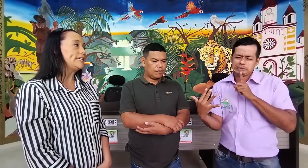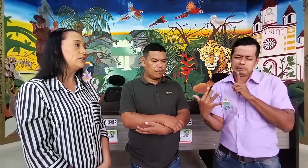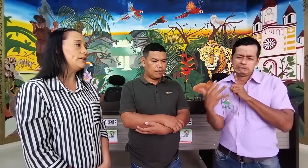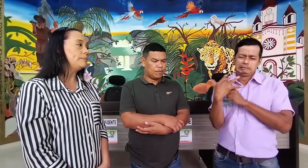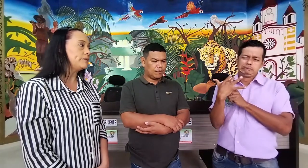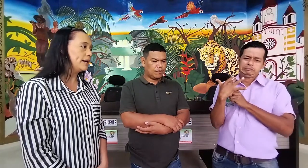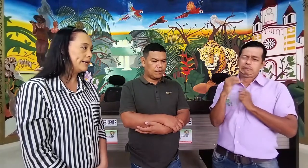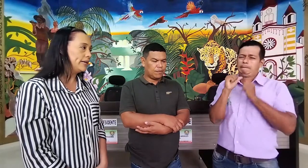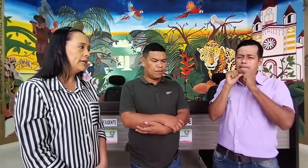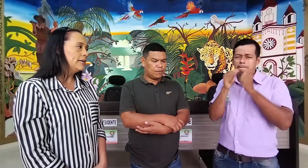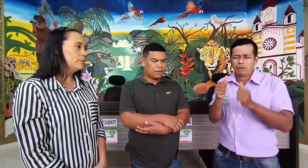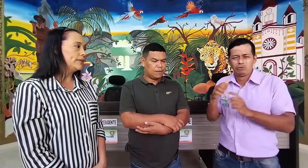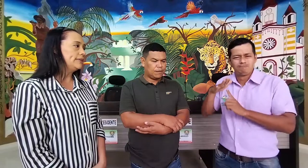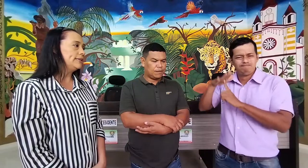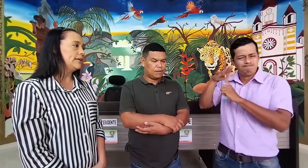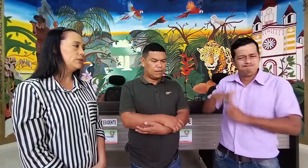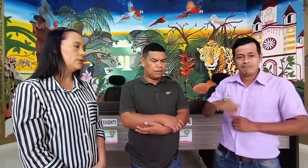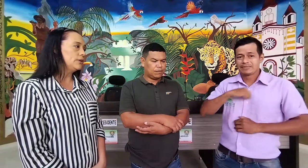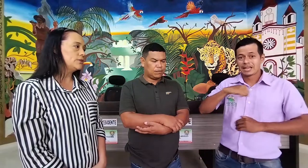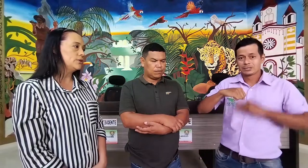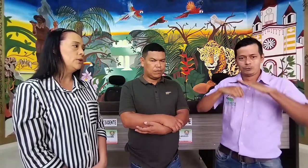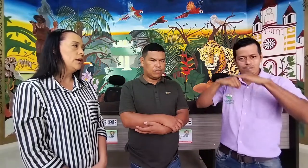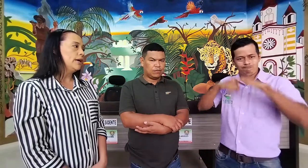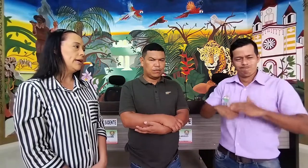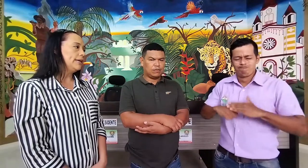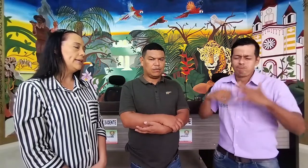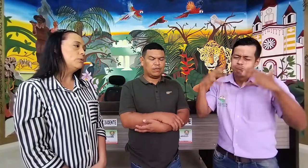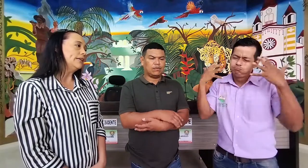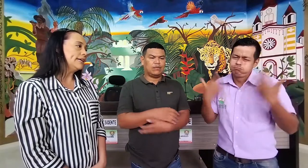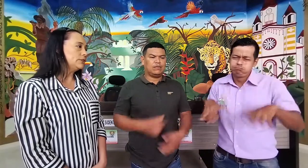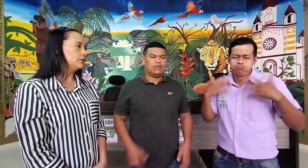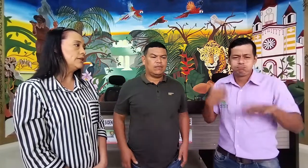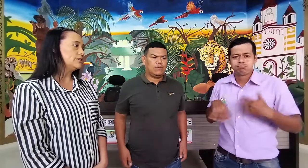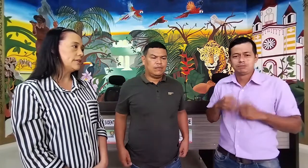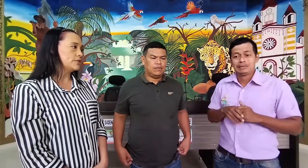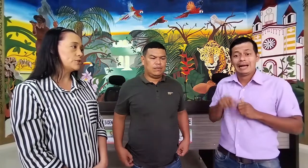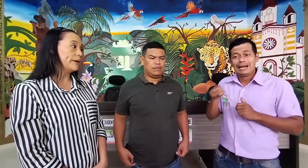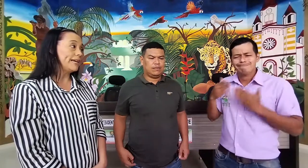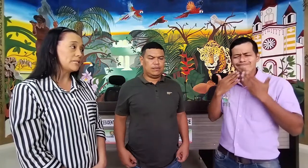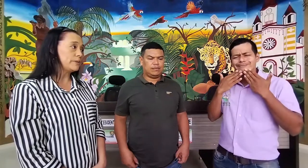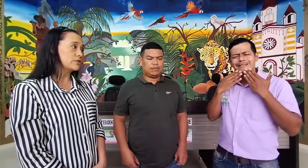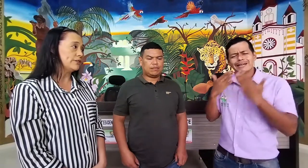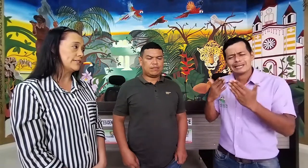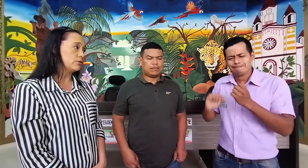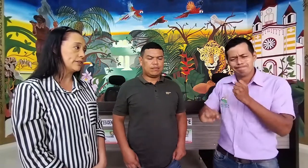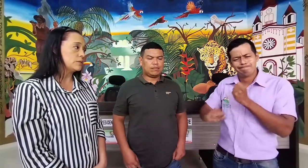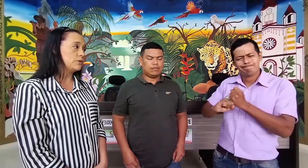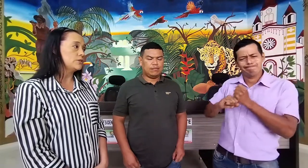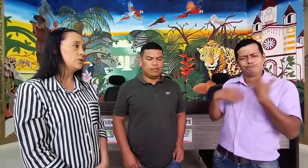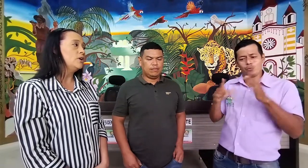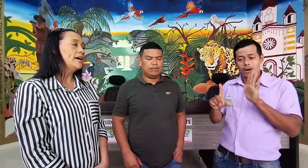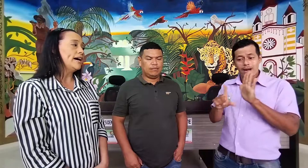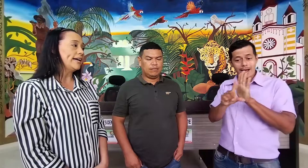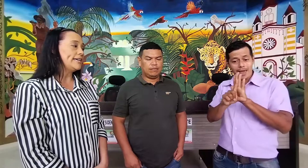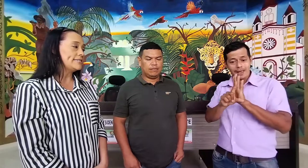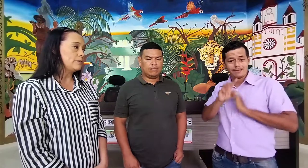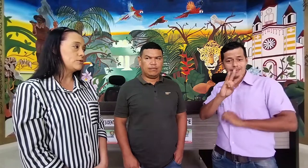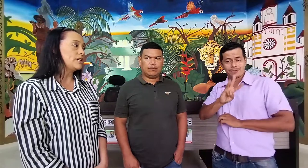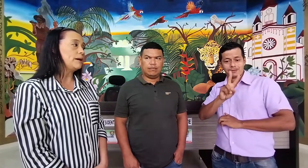quinto de primaria, pues generando esto, la vulneración de los derechos para las personas sordas. Por eso, agradecemos el